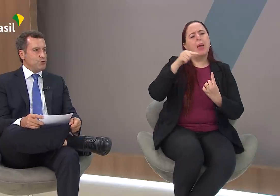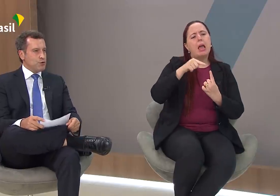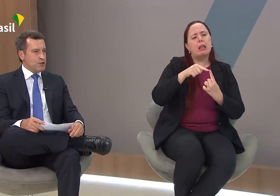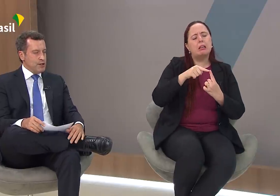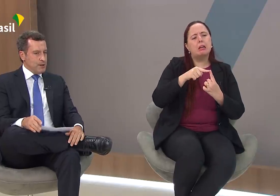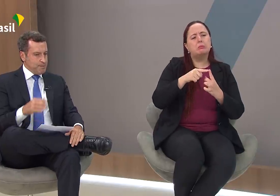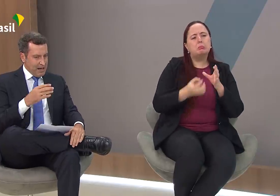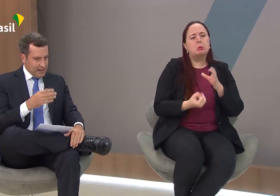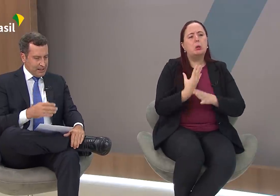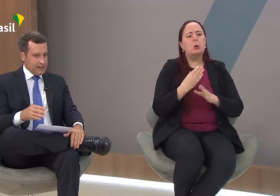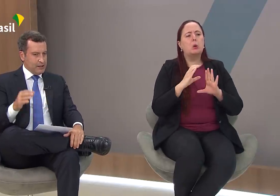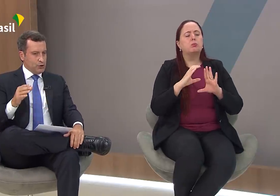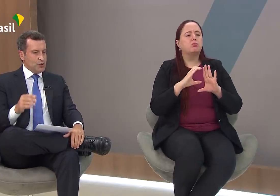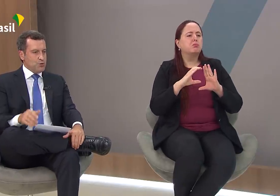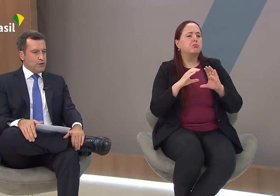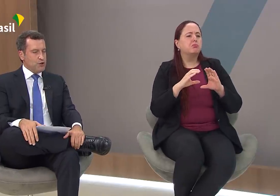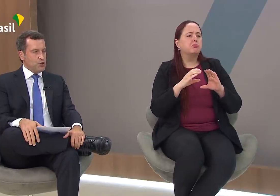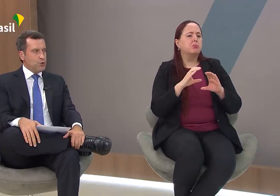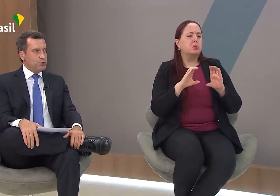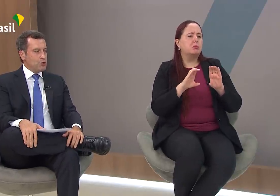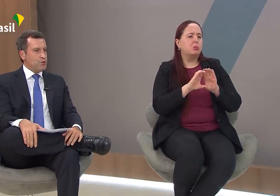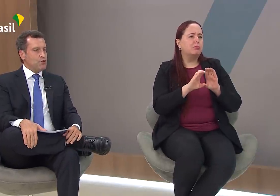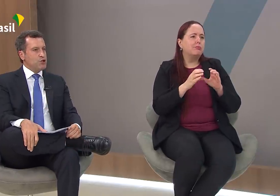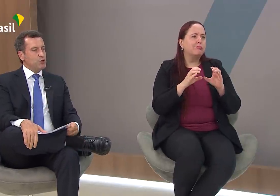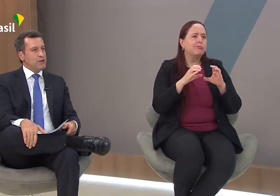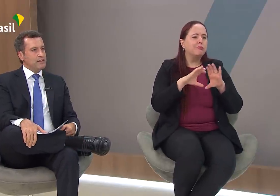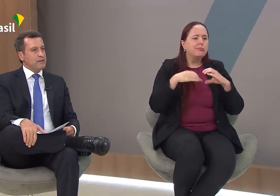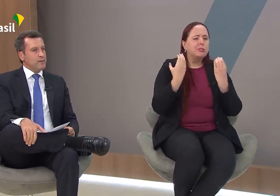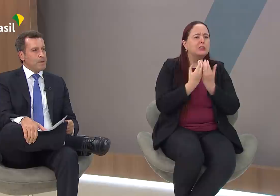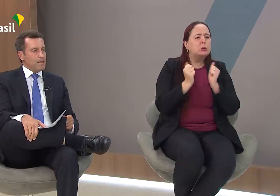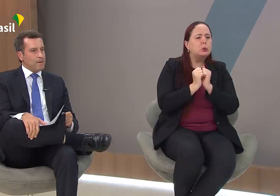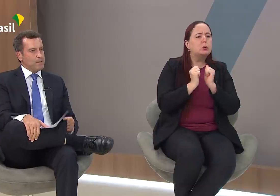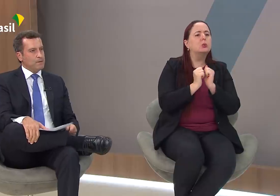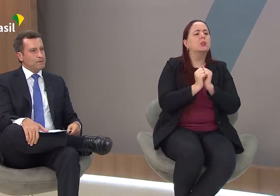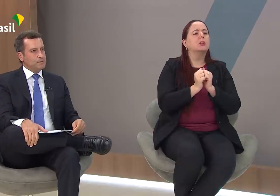objetivos para 2021 e 2022?